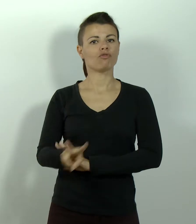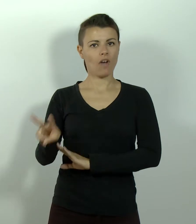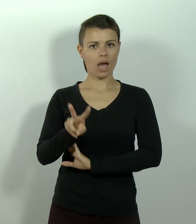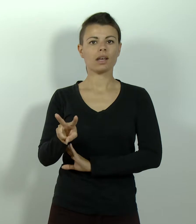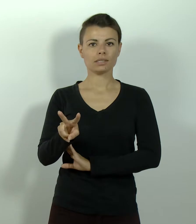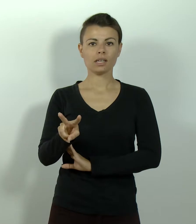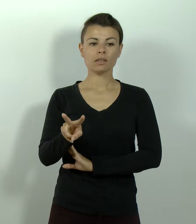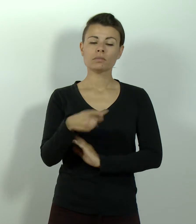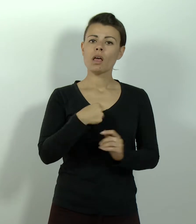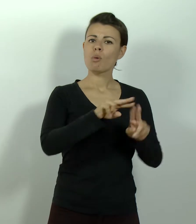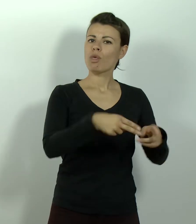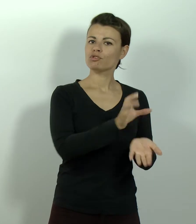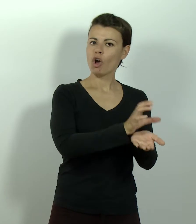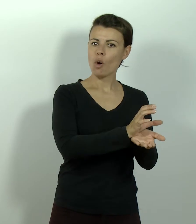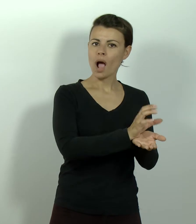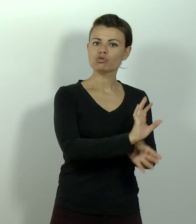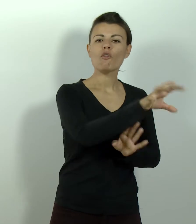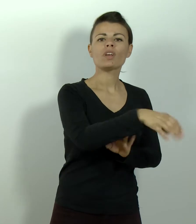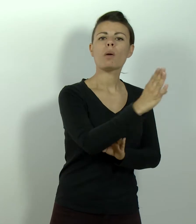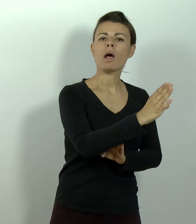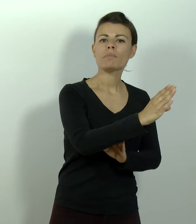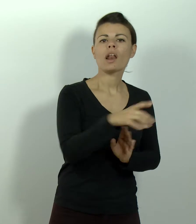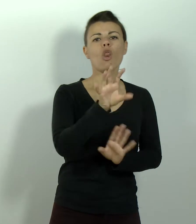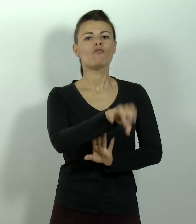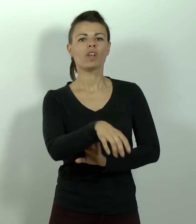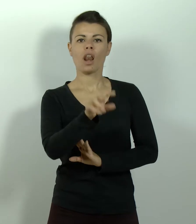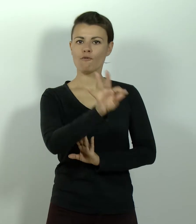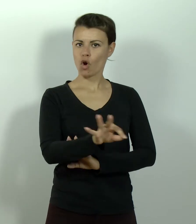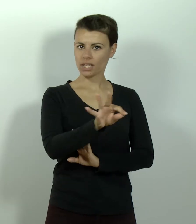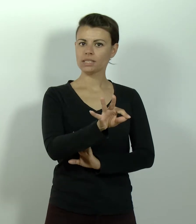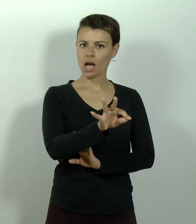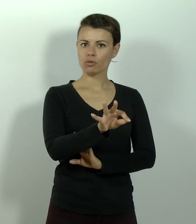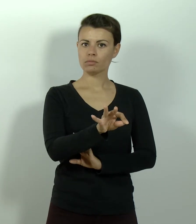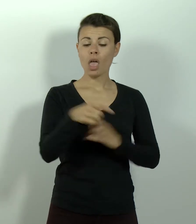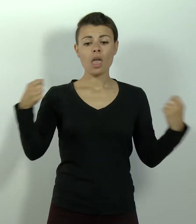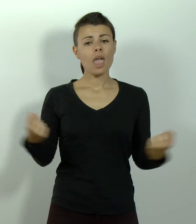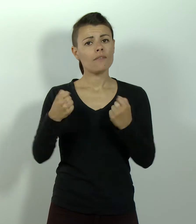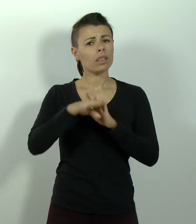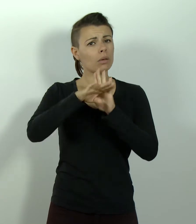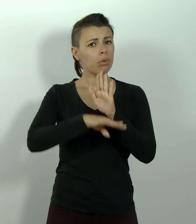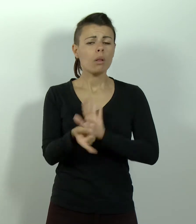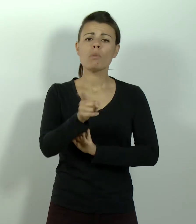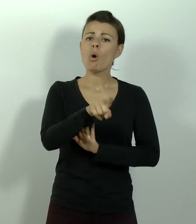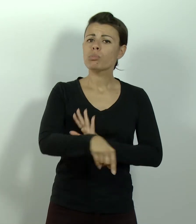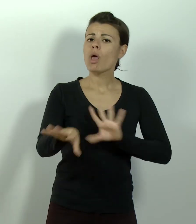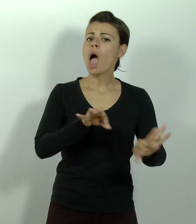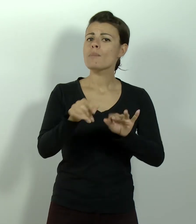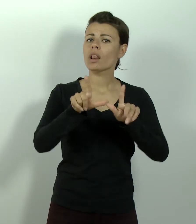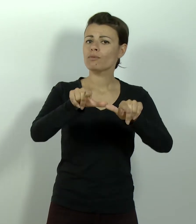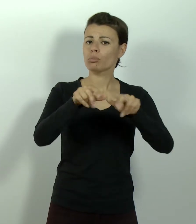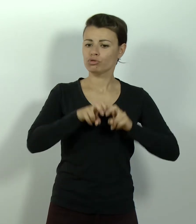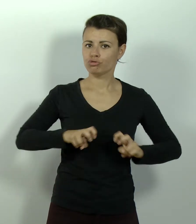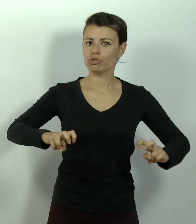Varese, le Comasche, Villa del Balbianello e Fogazzaro. Tra gli eventi in programma aperitivi a bordo